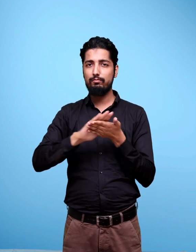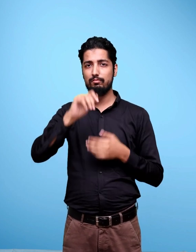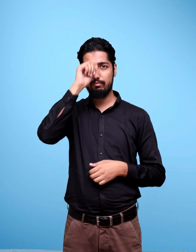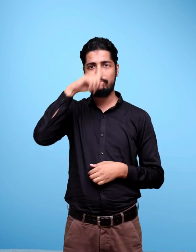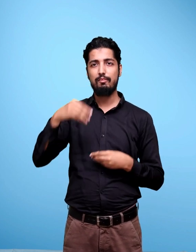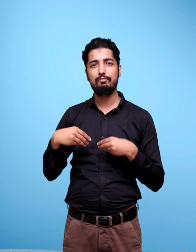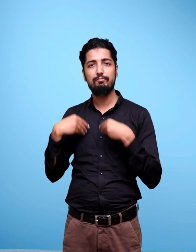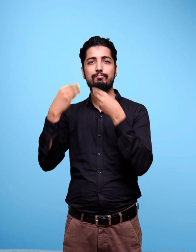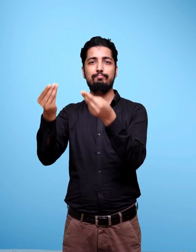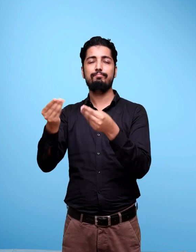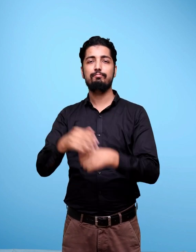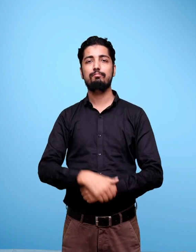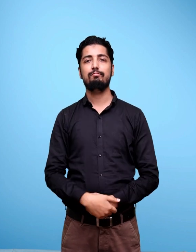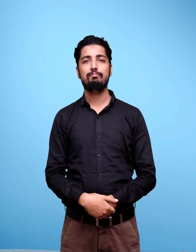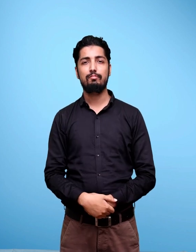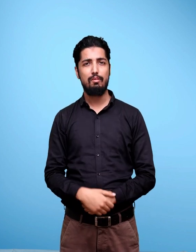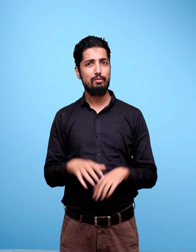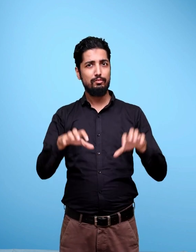This Constitution